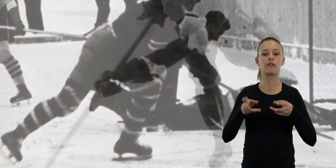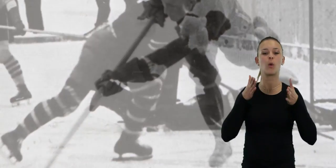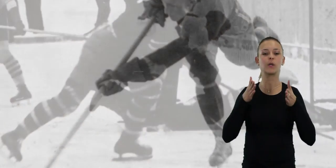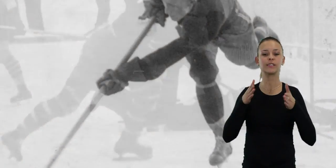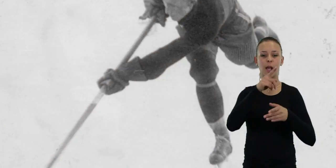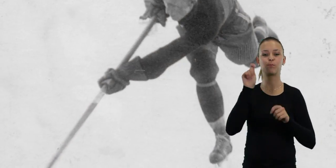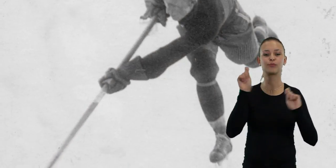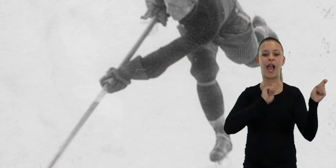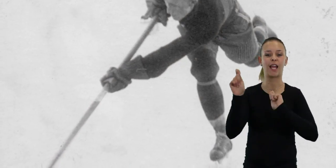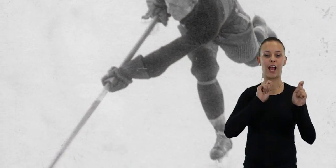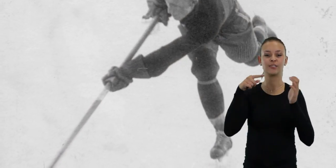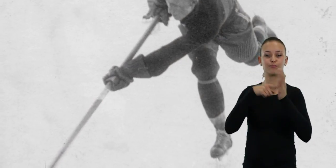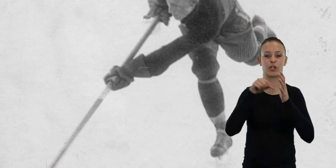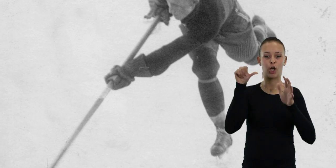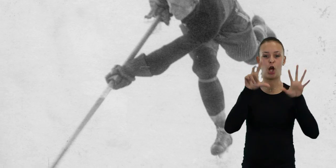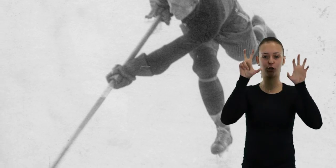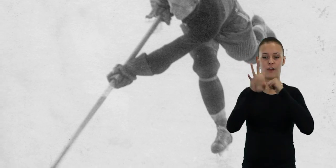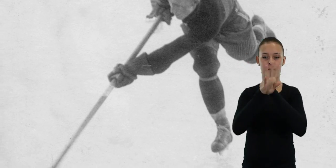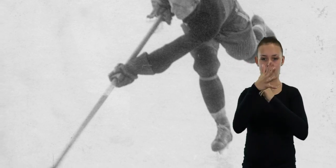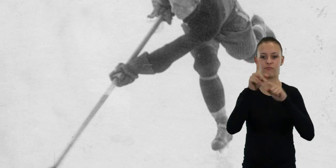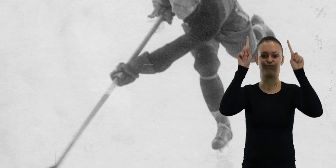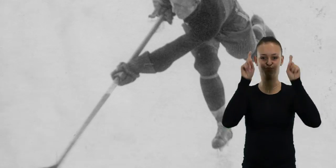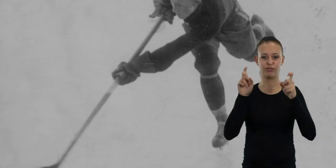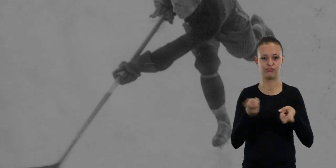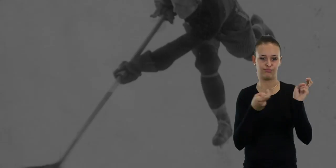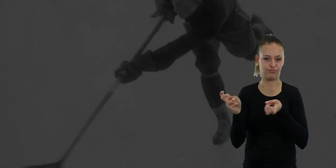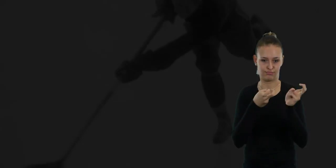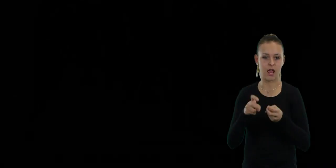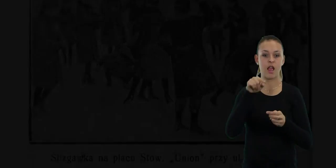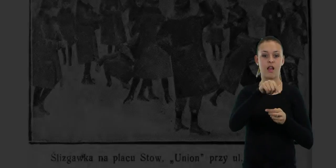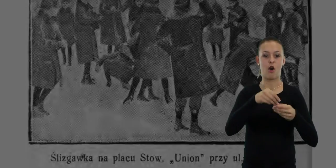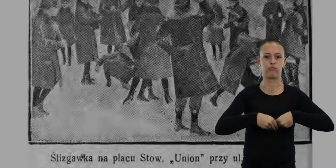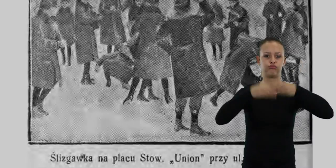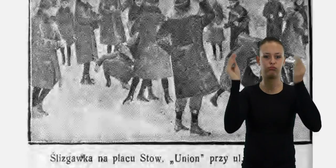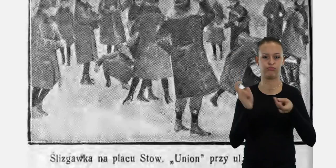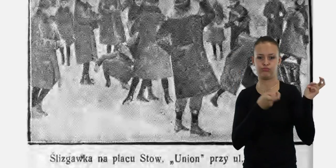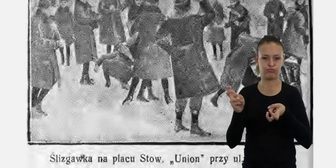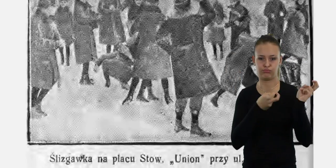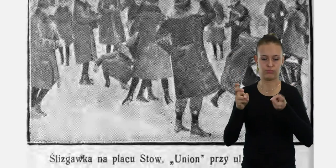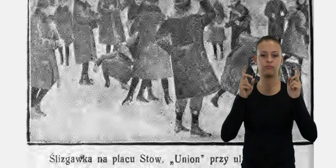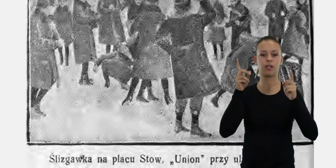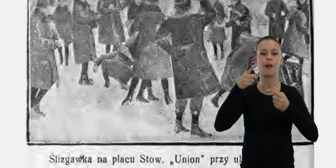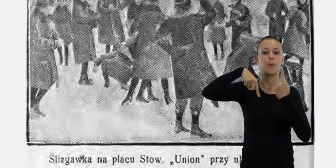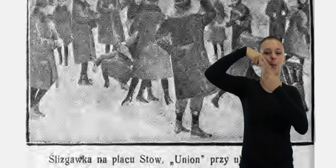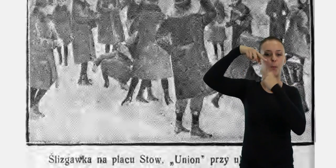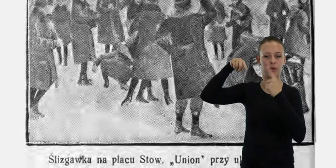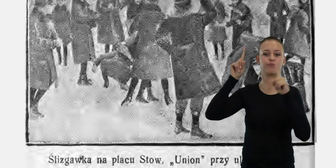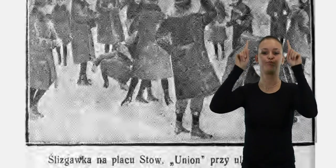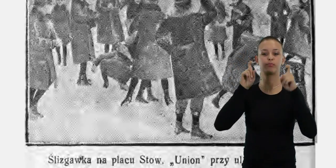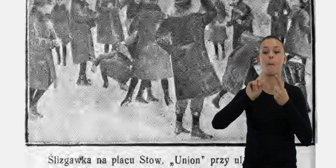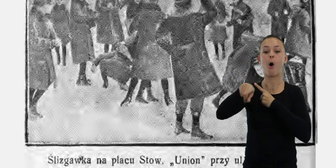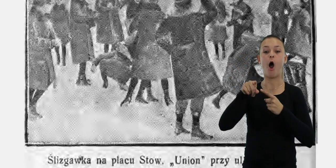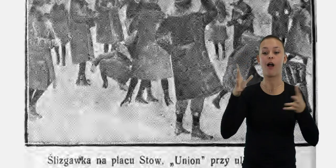zimowym olimpijczykiem w okresie międzywojennym. Na lodowisku przy ulicy Przejazd już w